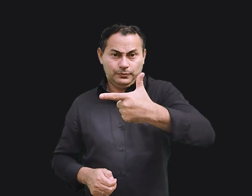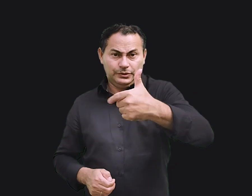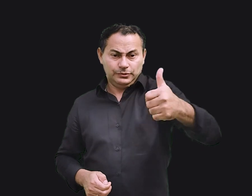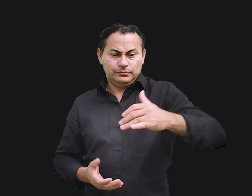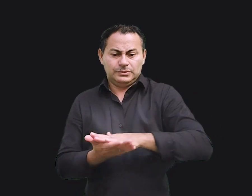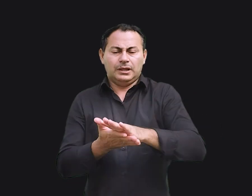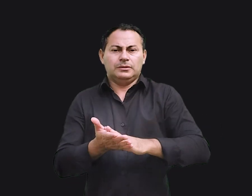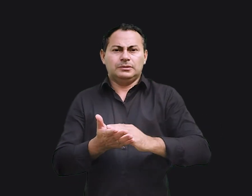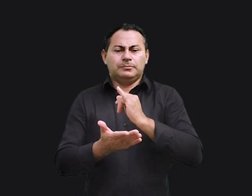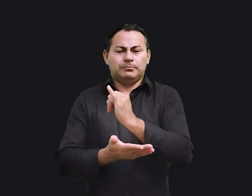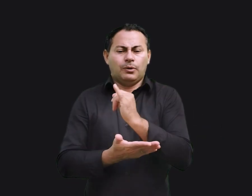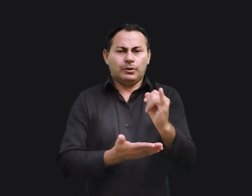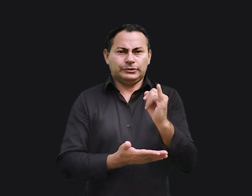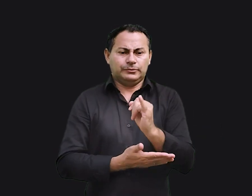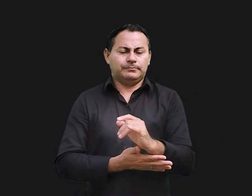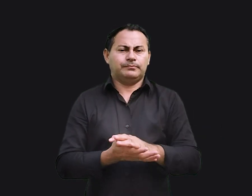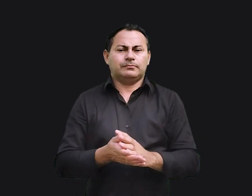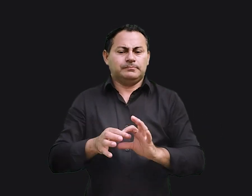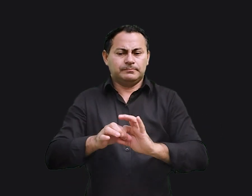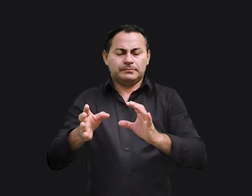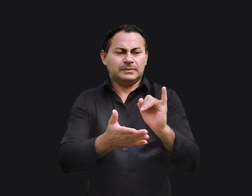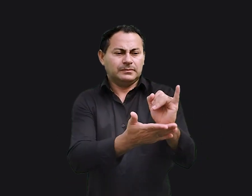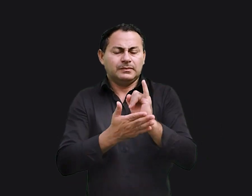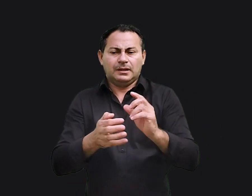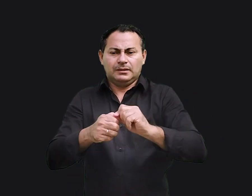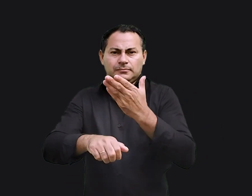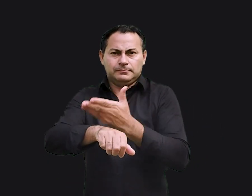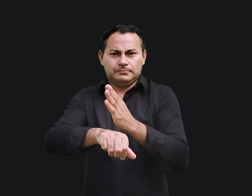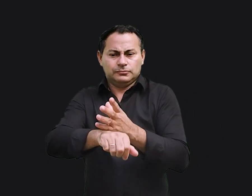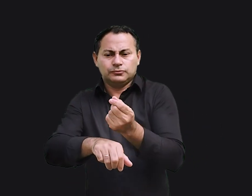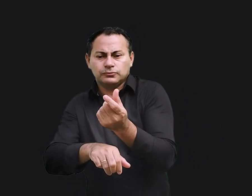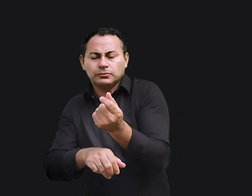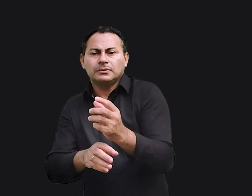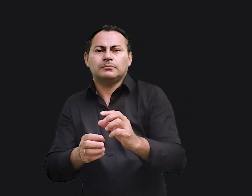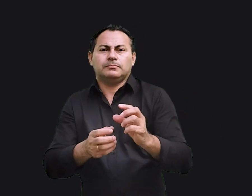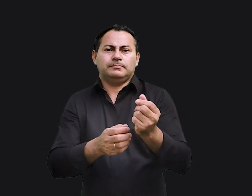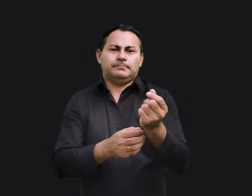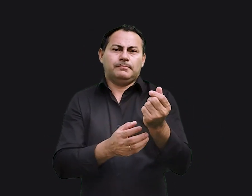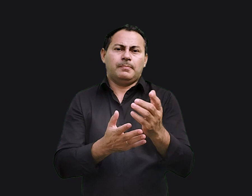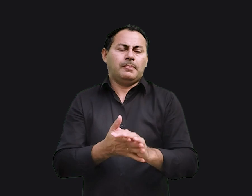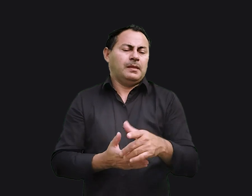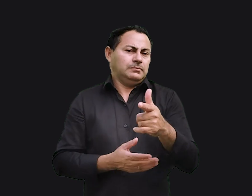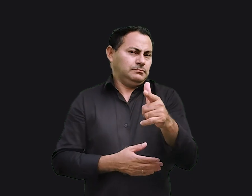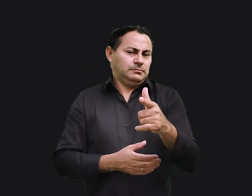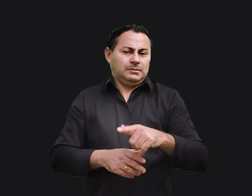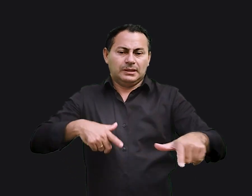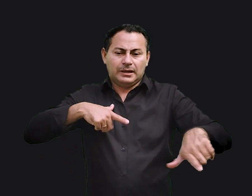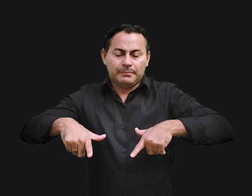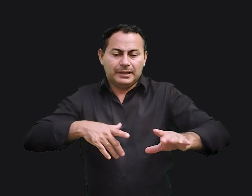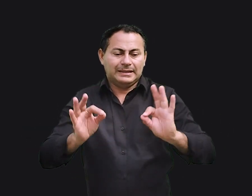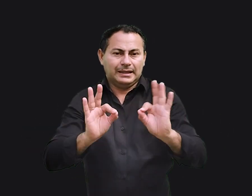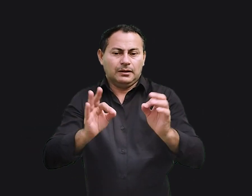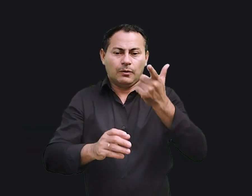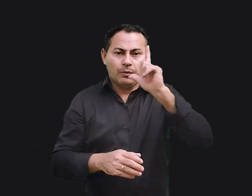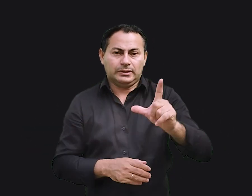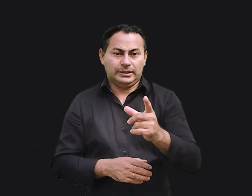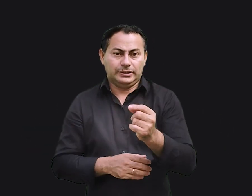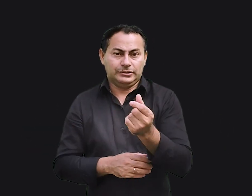imposto e com investidores à disposição para fazerem aplicações financeiras. Eles não tiveram que trabalhar para conseguir aquele